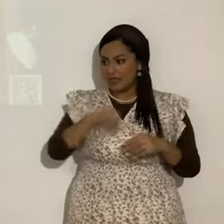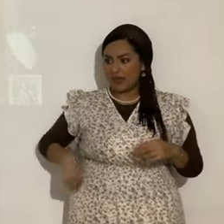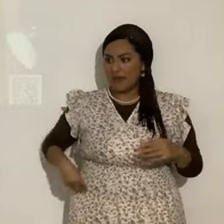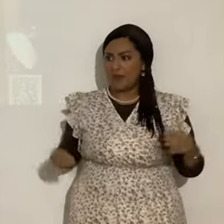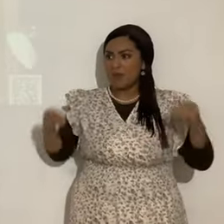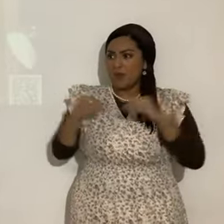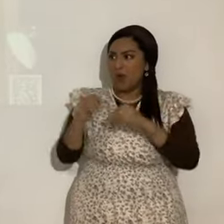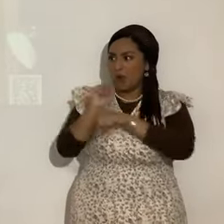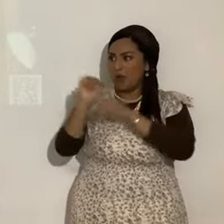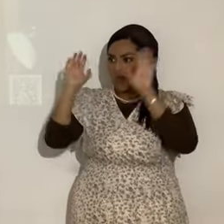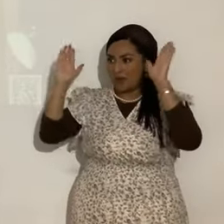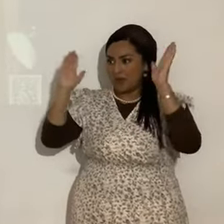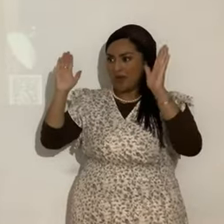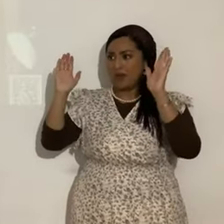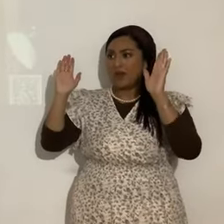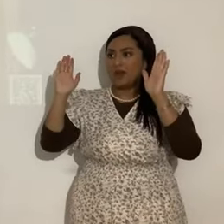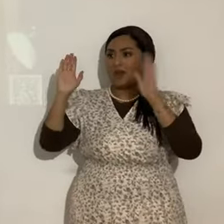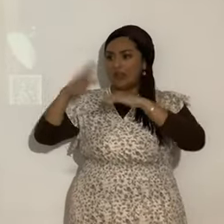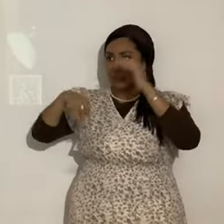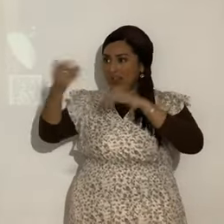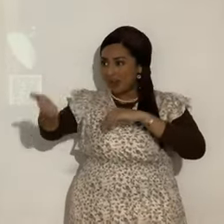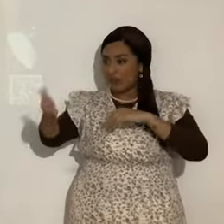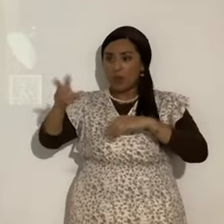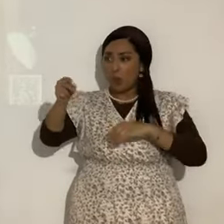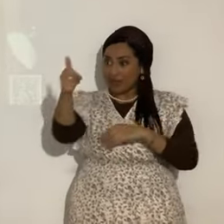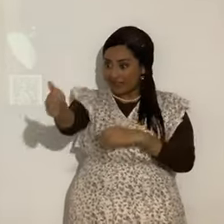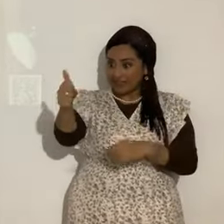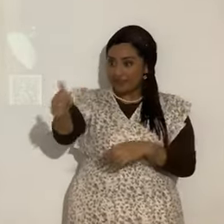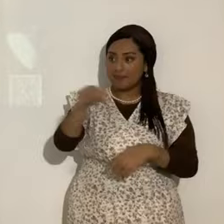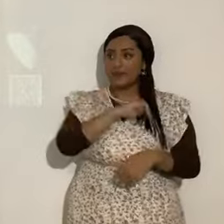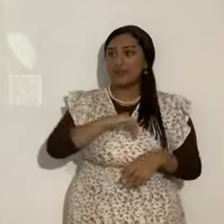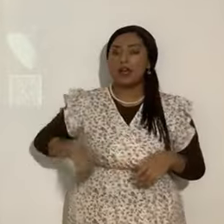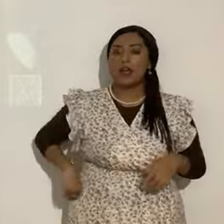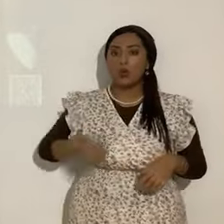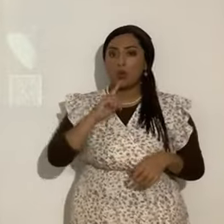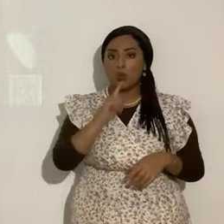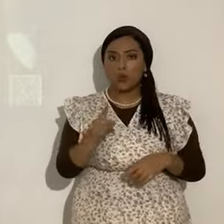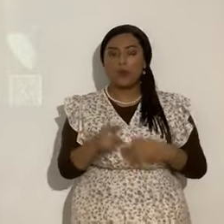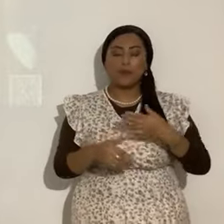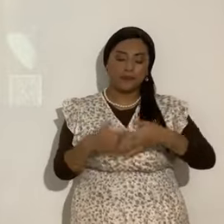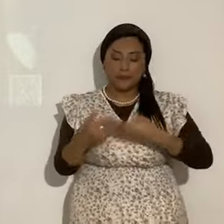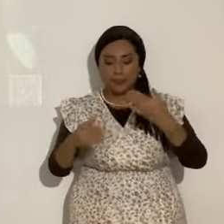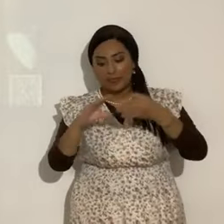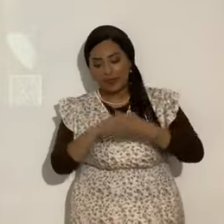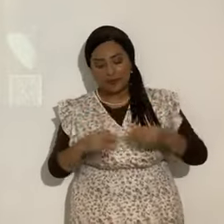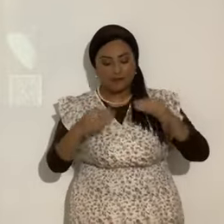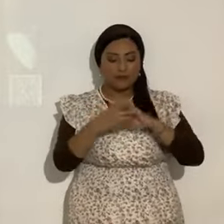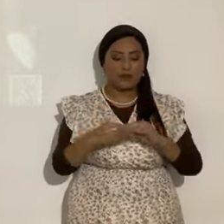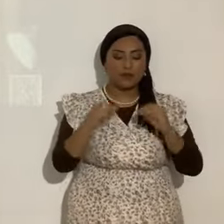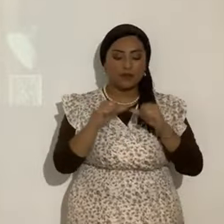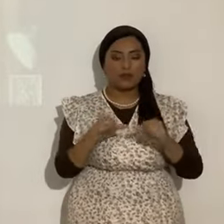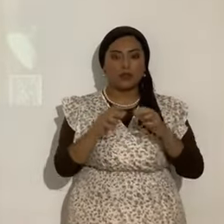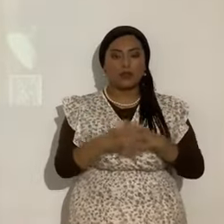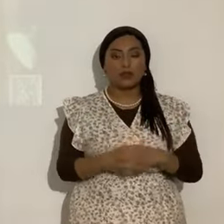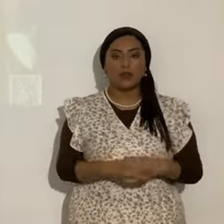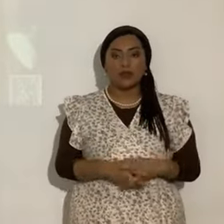No. Este es el Mesías. ¿Sí? Bueno. Y entonces ahí vienen otras cosas. De los fariseos. Y demás. Pero a pesar de eso.